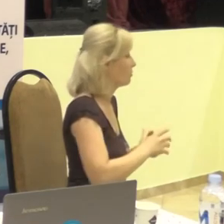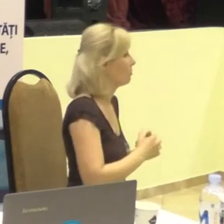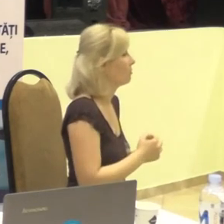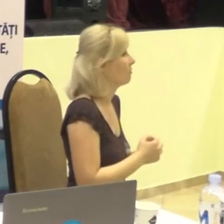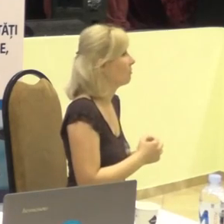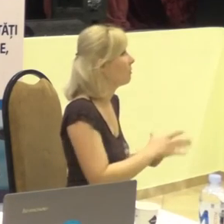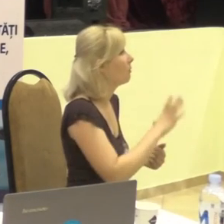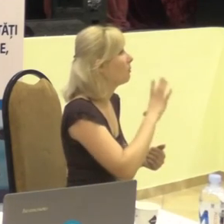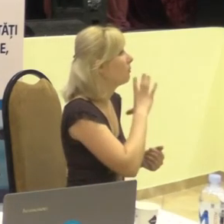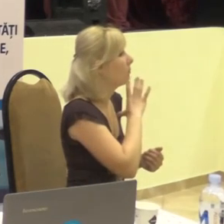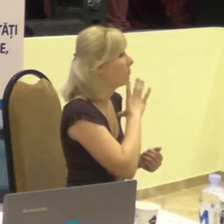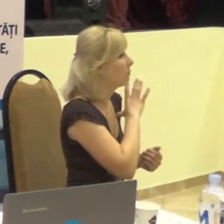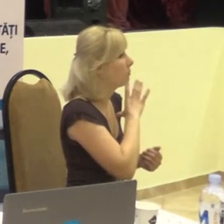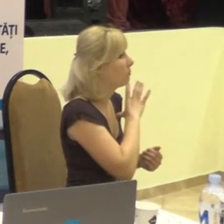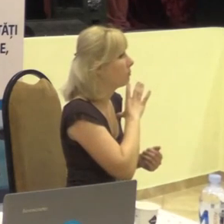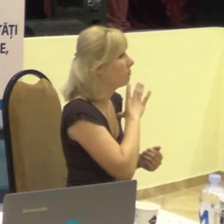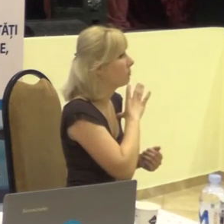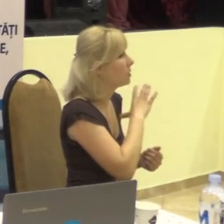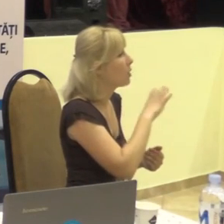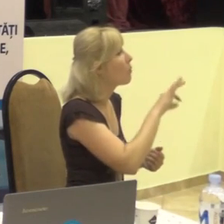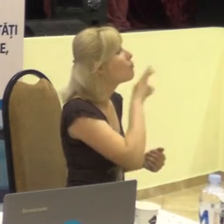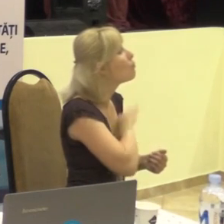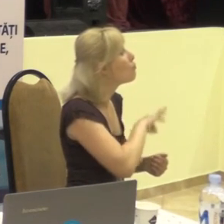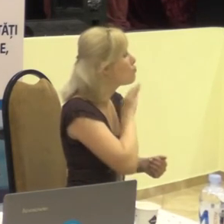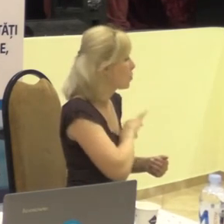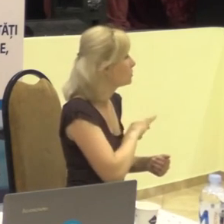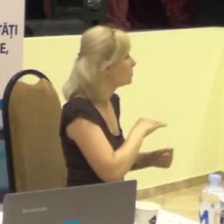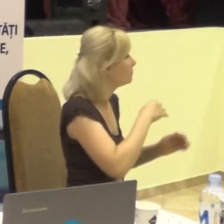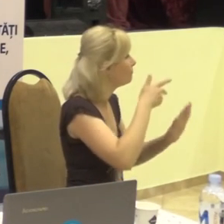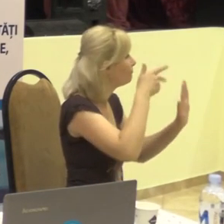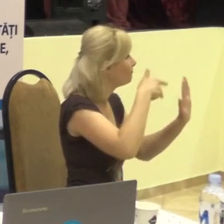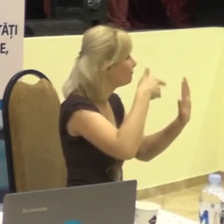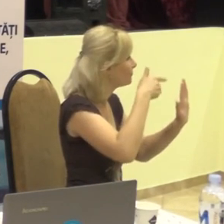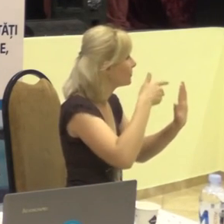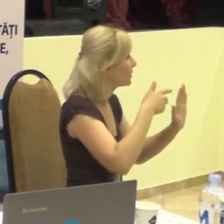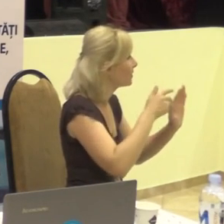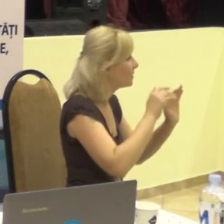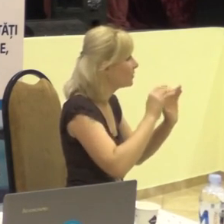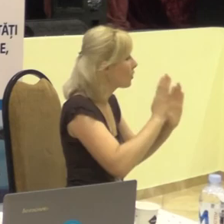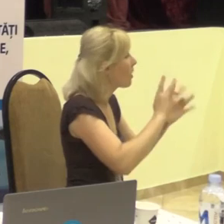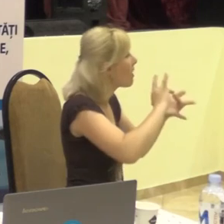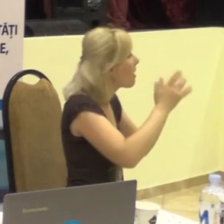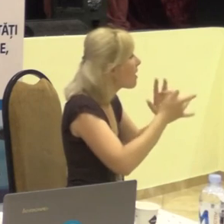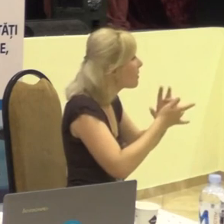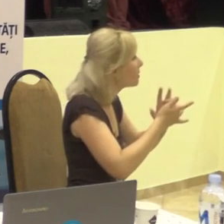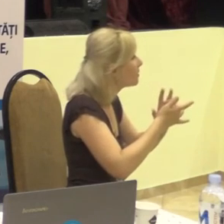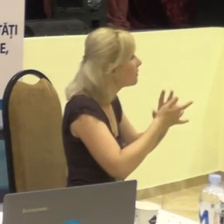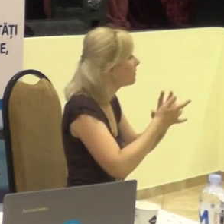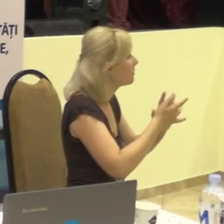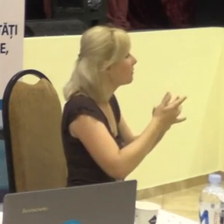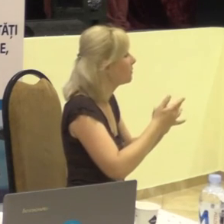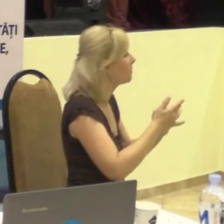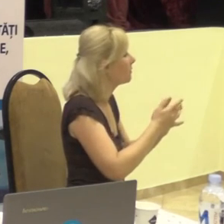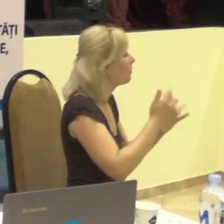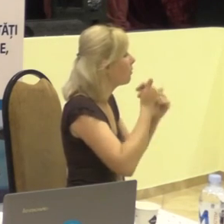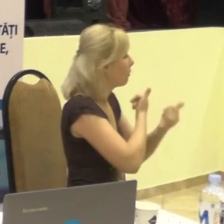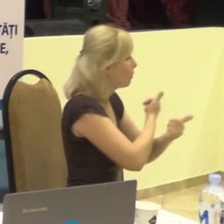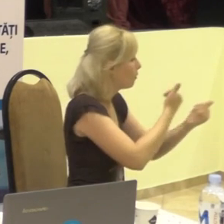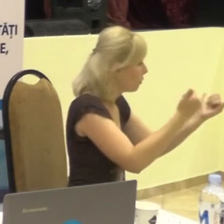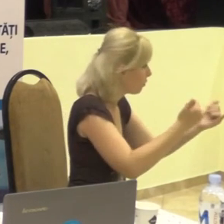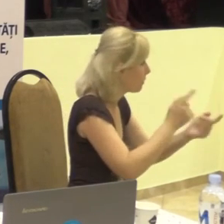era utilizat sistemul televizat cu circuit închis, deci, alții v spus, lupa electronică, care permitea